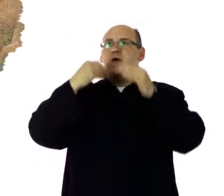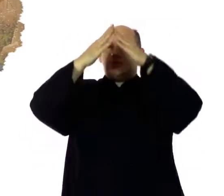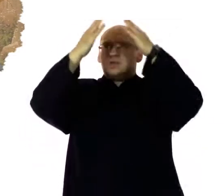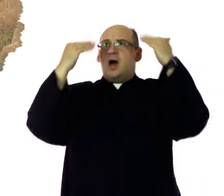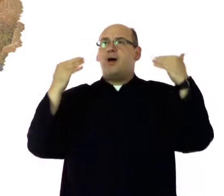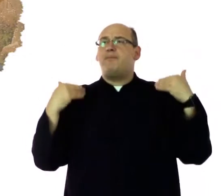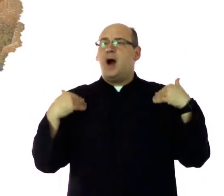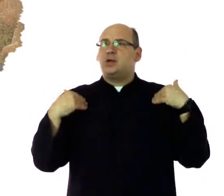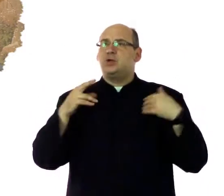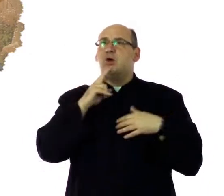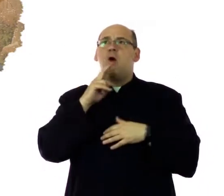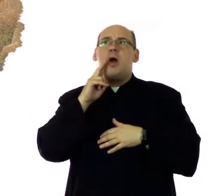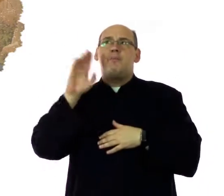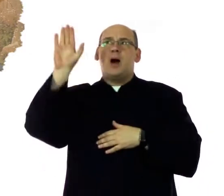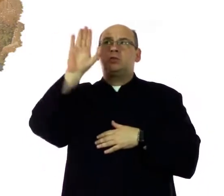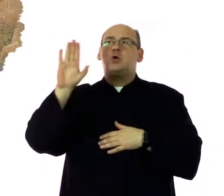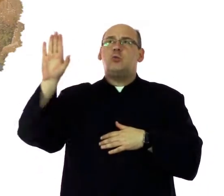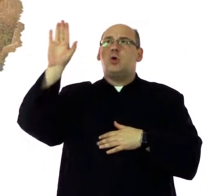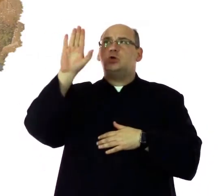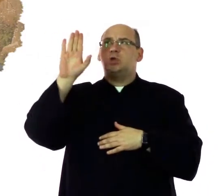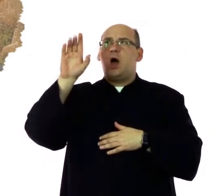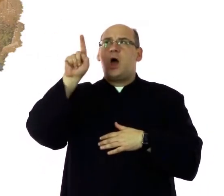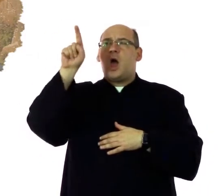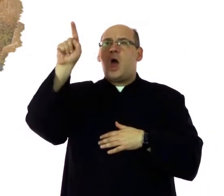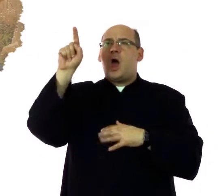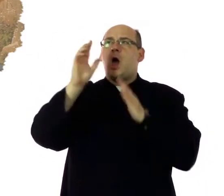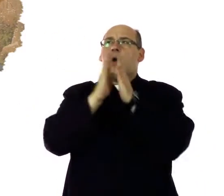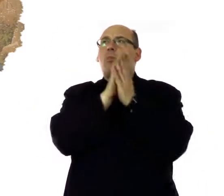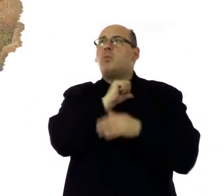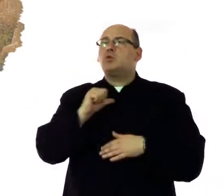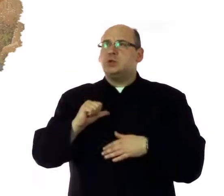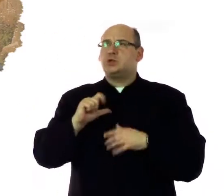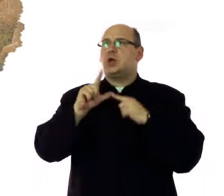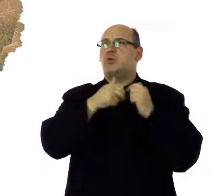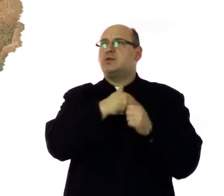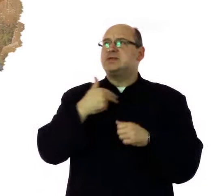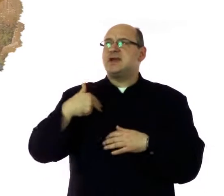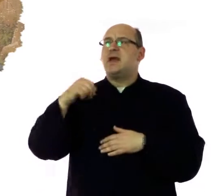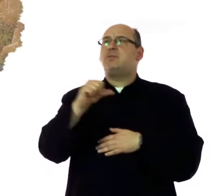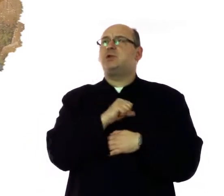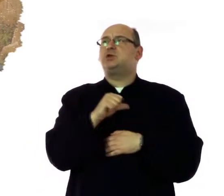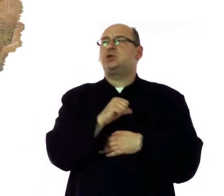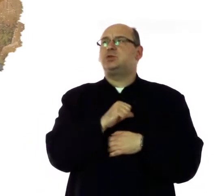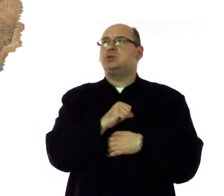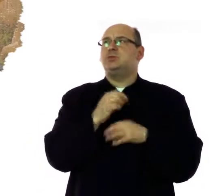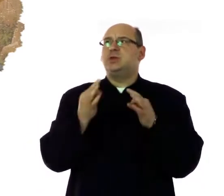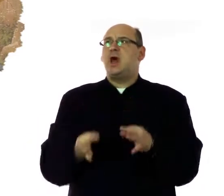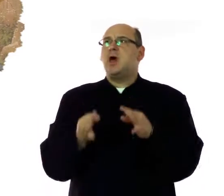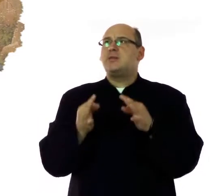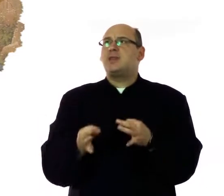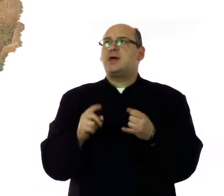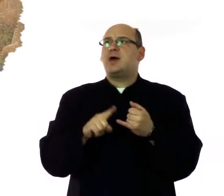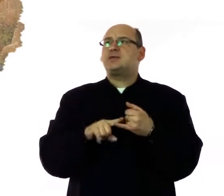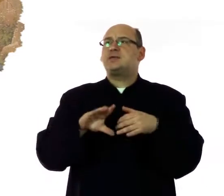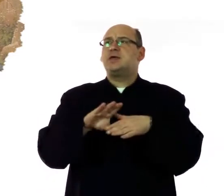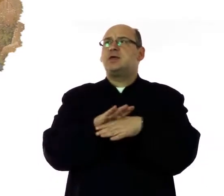Święta Mario, Matko Boża, módl się za nami grzesznymi,